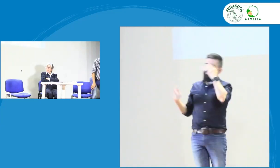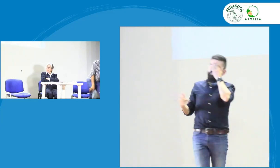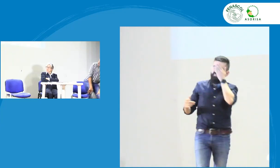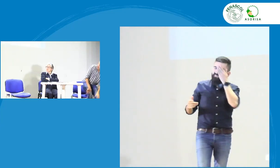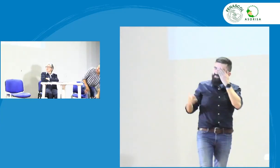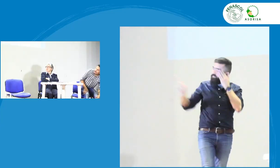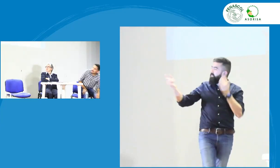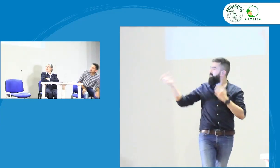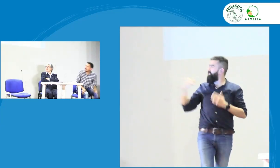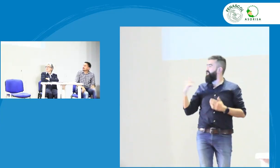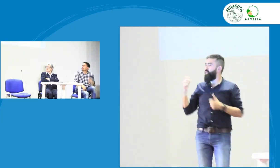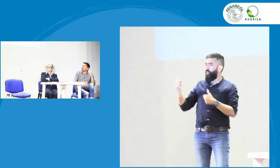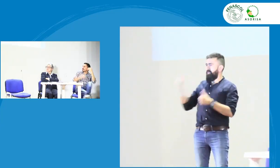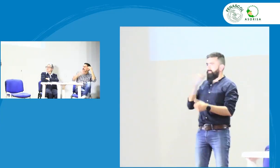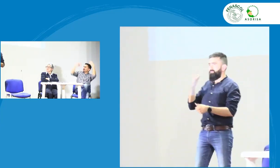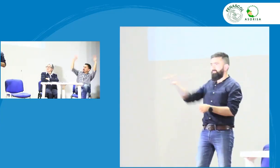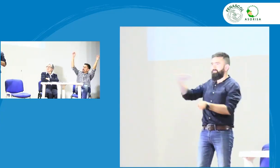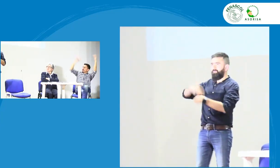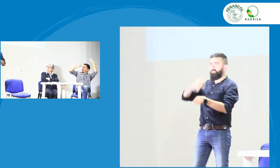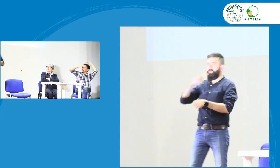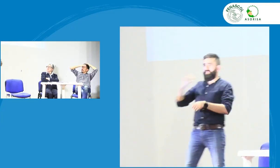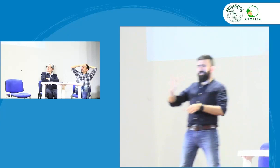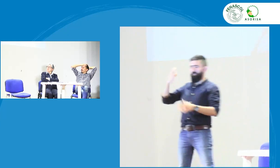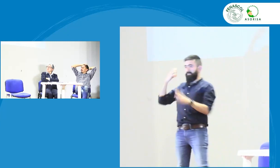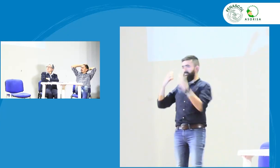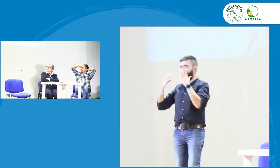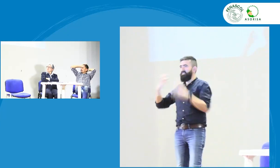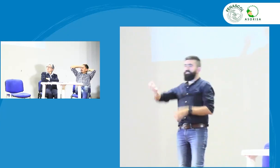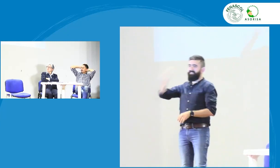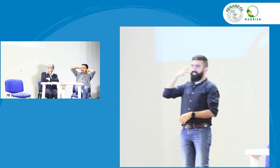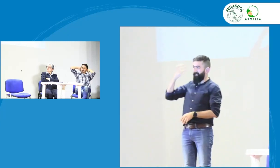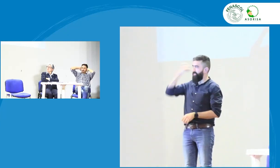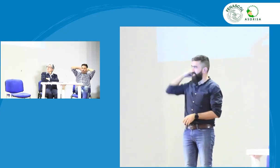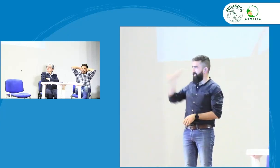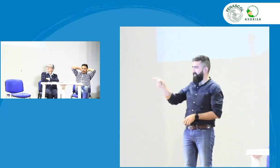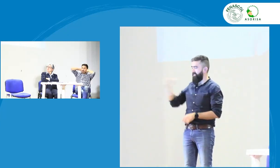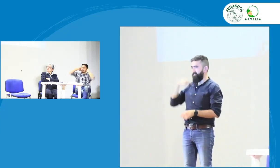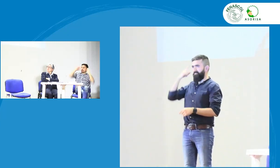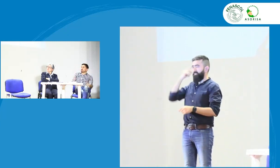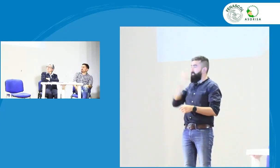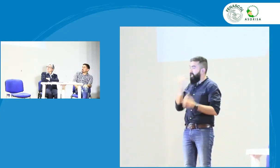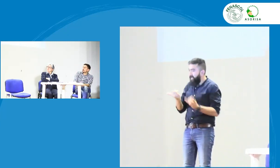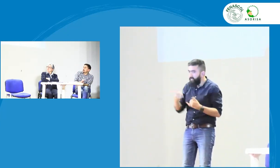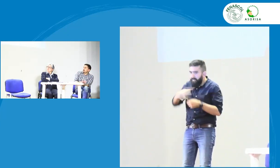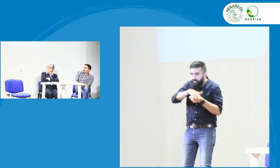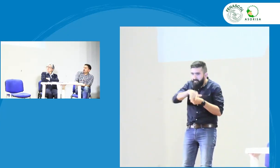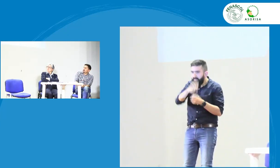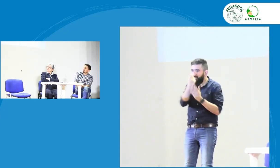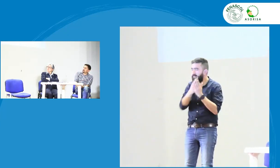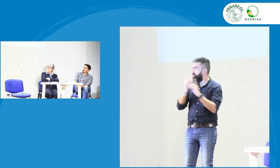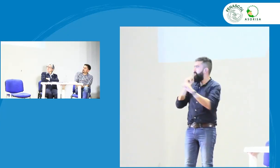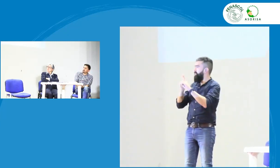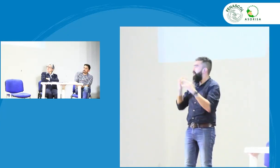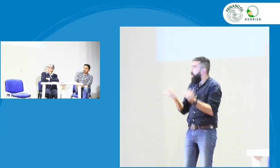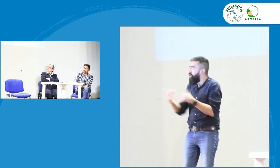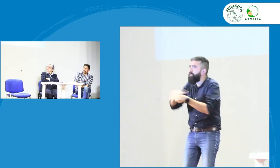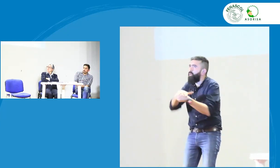Perfecto para darle respuesta a Cristian el pregunta bueno ¿y qué pasa con la historia con la información con los datos de la historia?